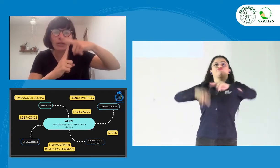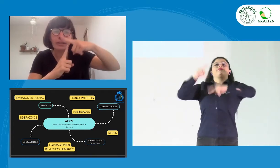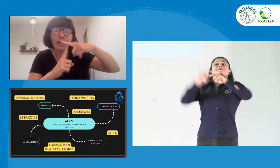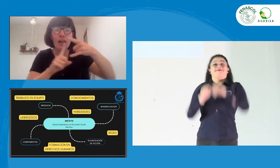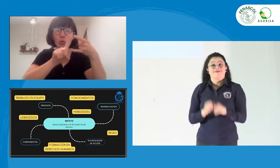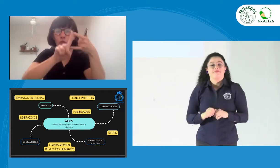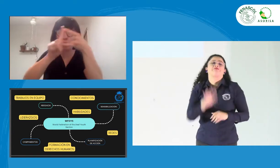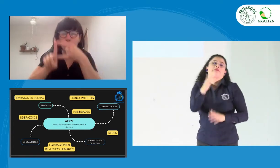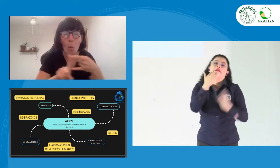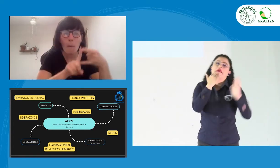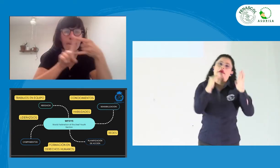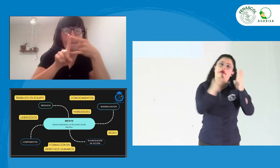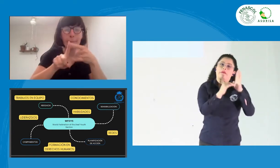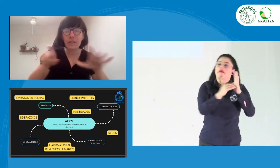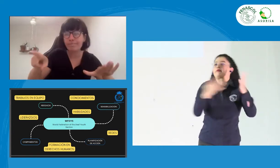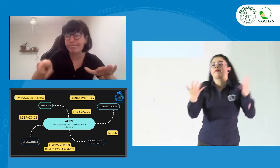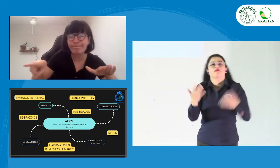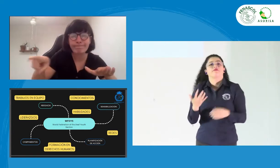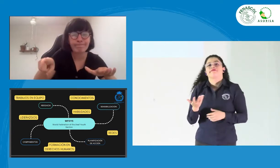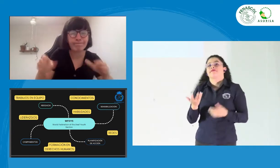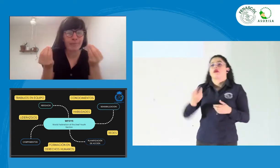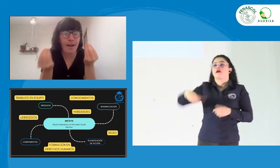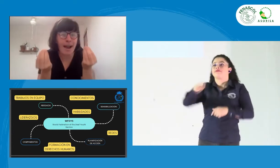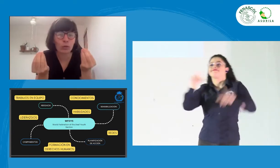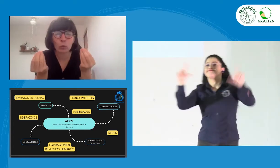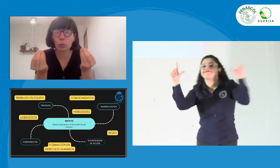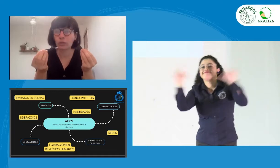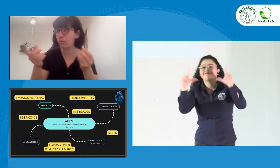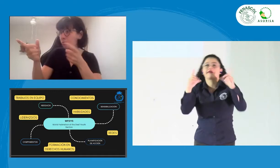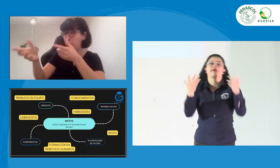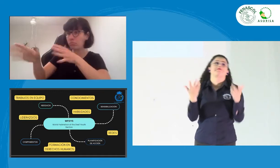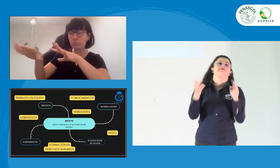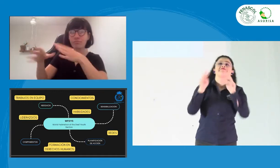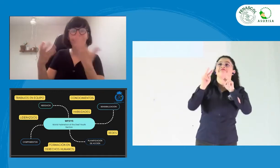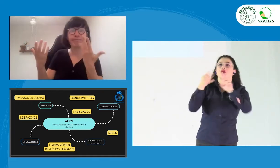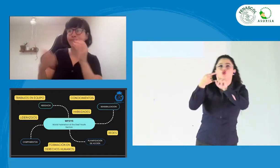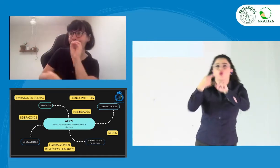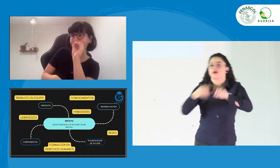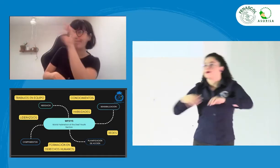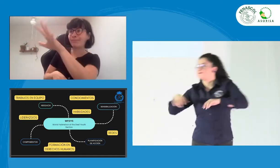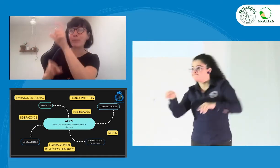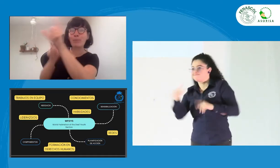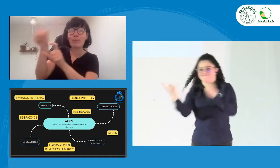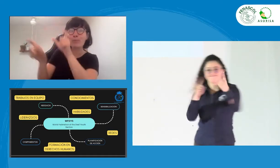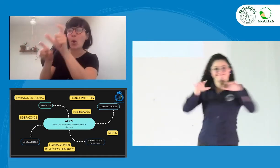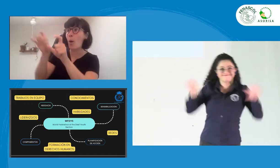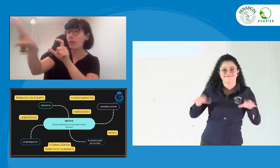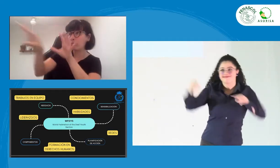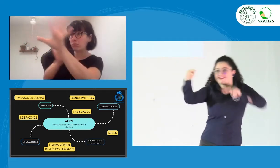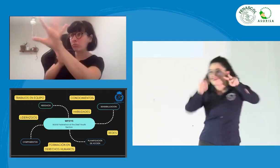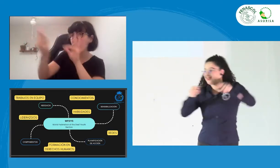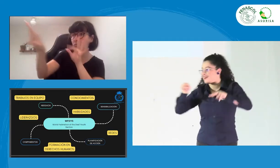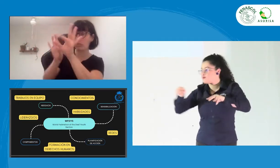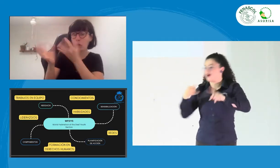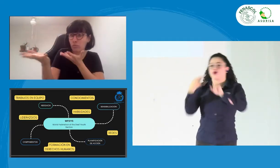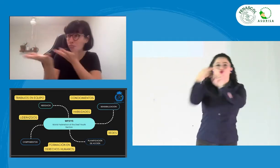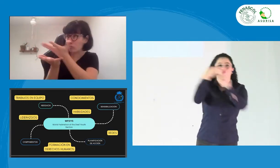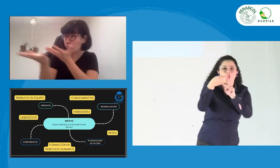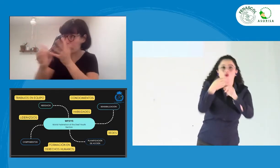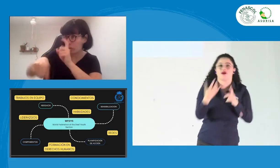Por ejemplo, lo hacemos a través de Teams, de Zoom, el manejo de herramientas digitales, el cómo